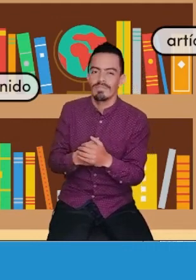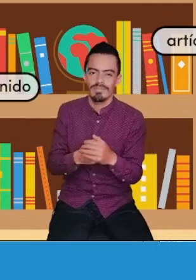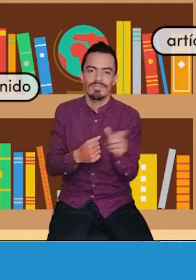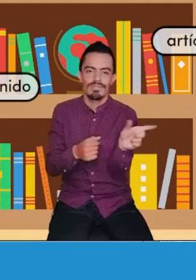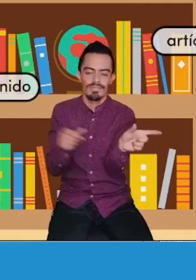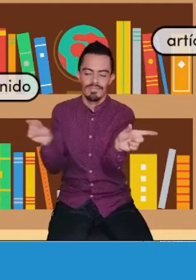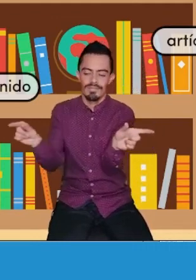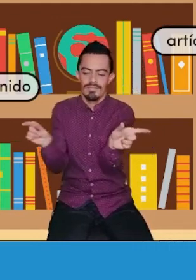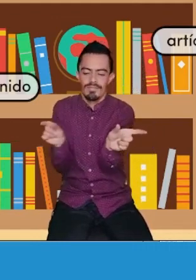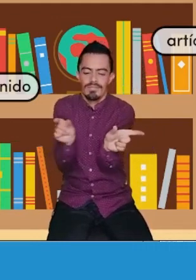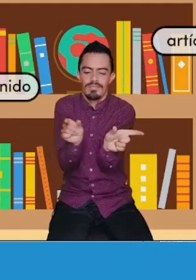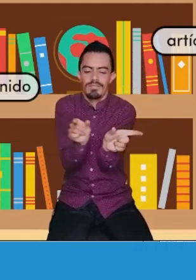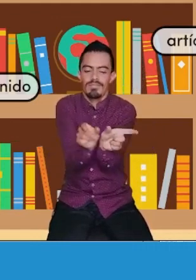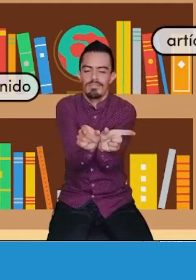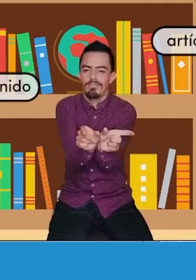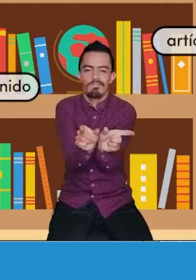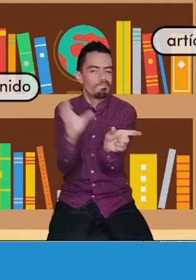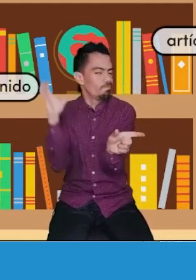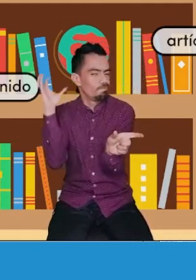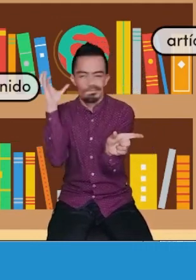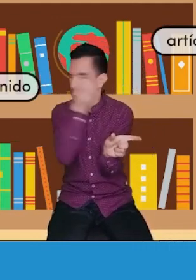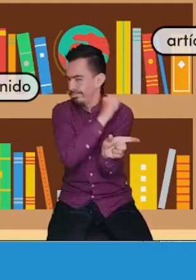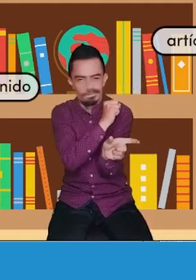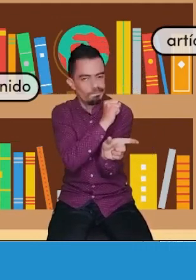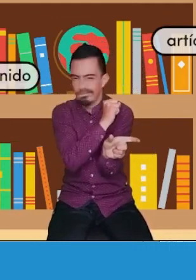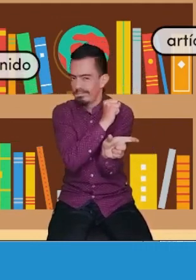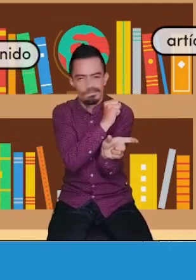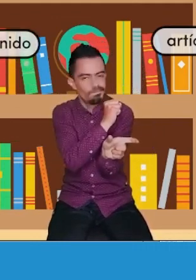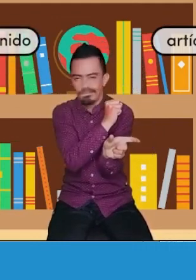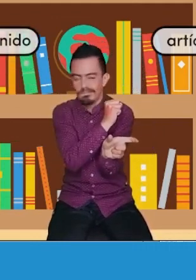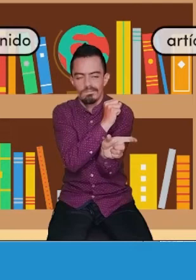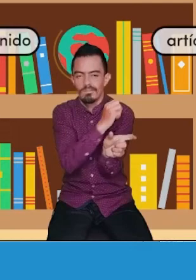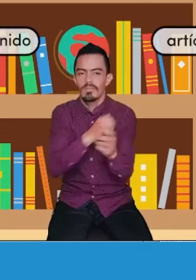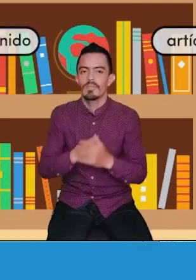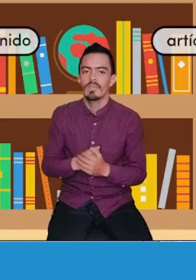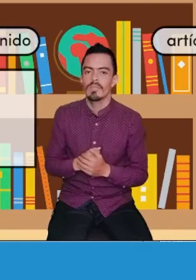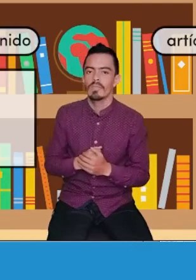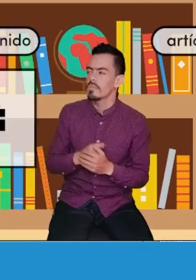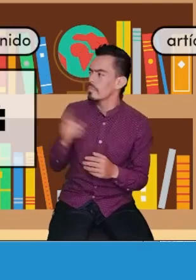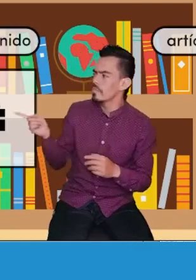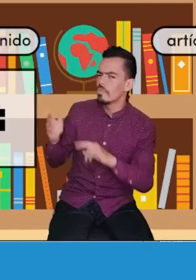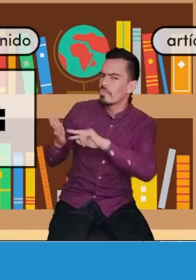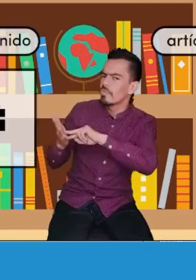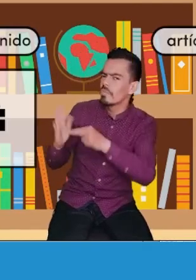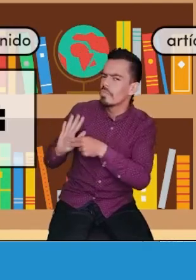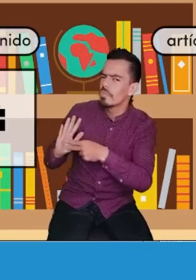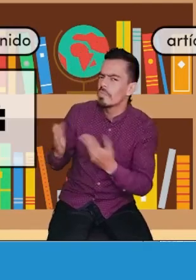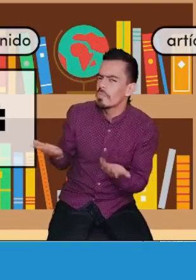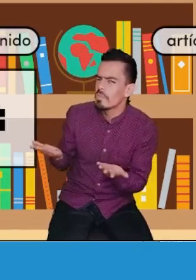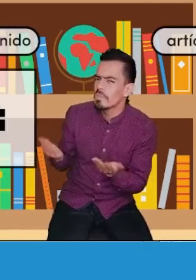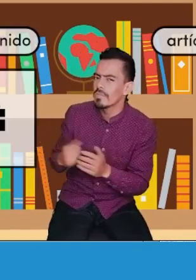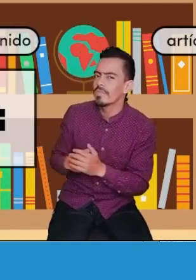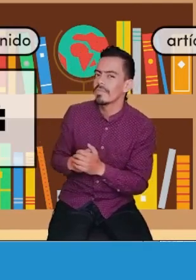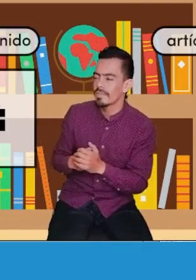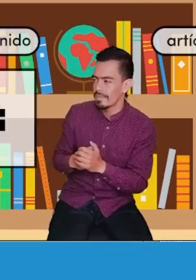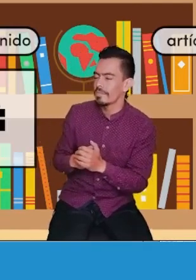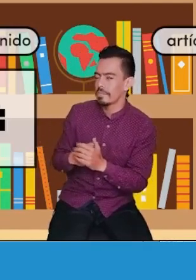definido. El artículo indefinido vamos a asignarle esta seña. Artículo del cual no percibimos el elemento.